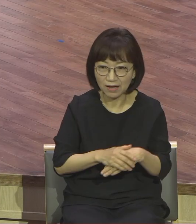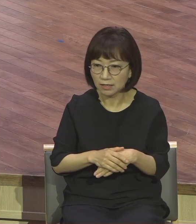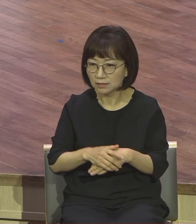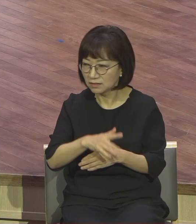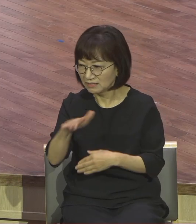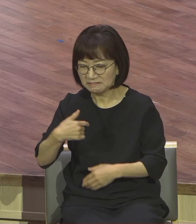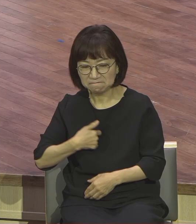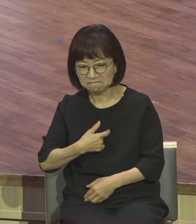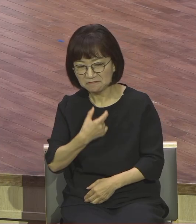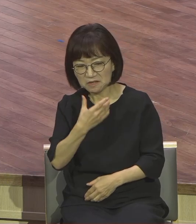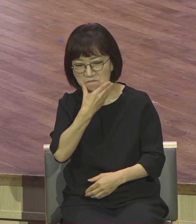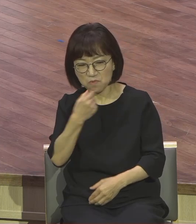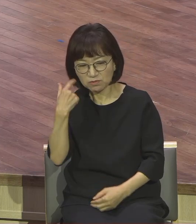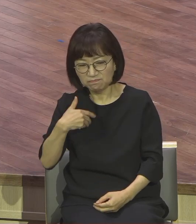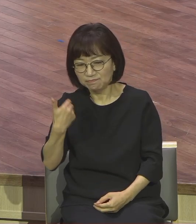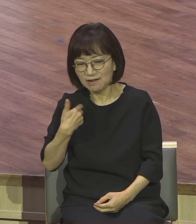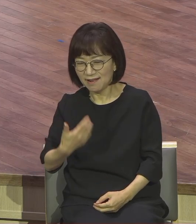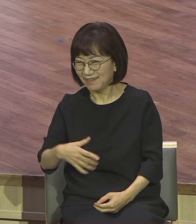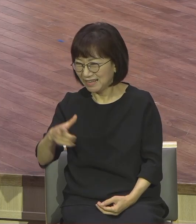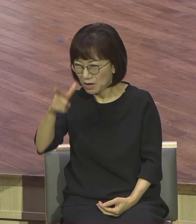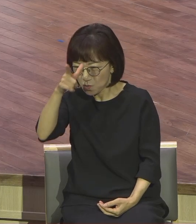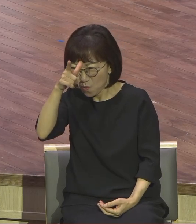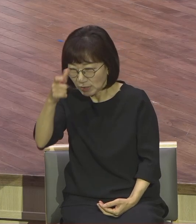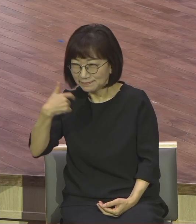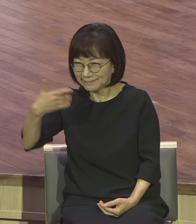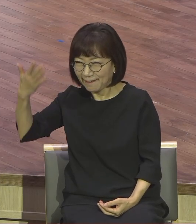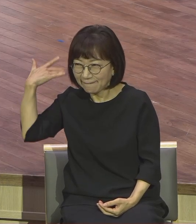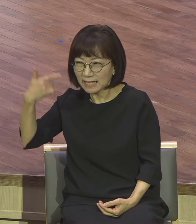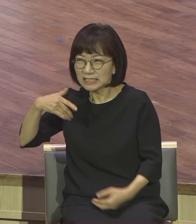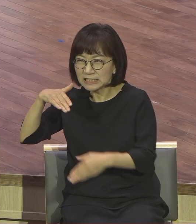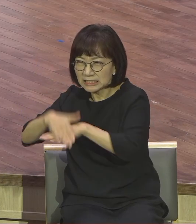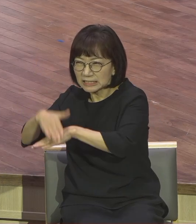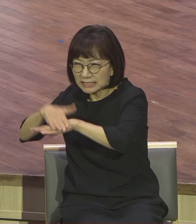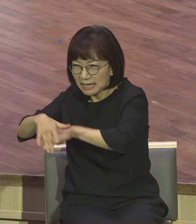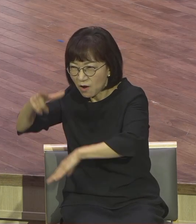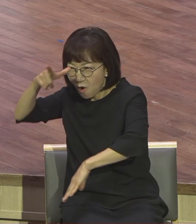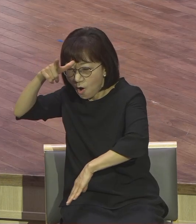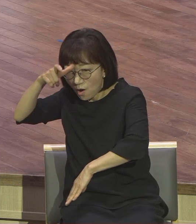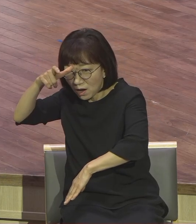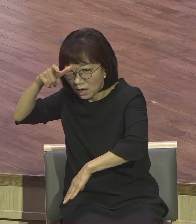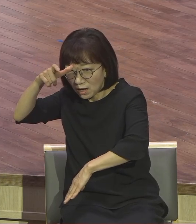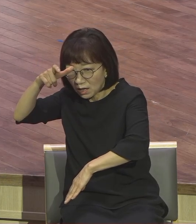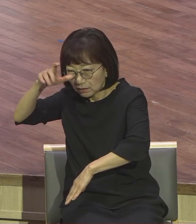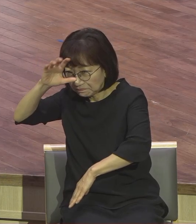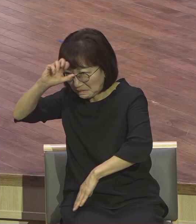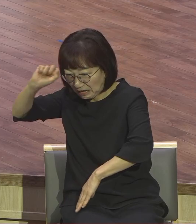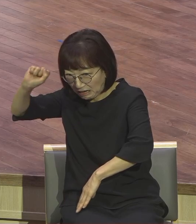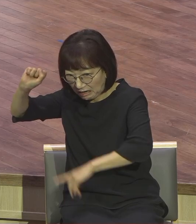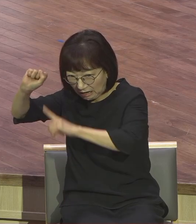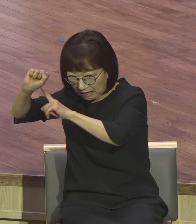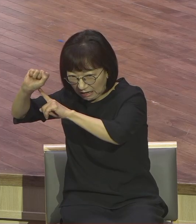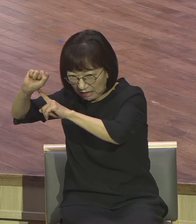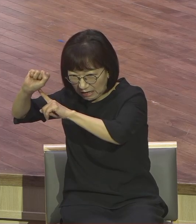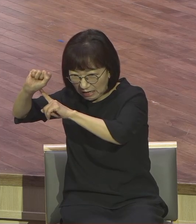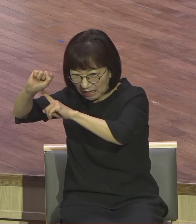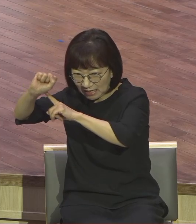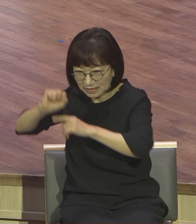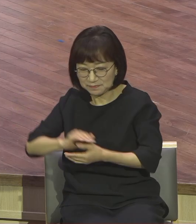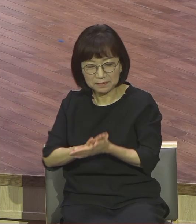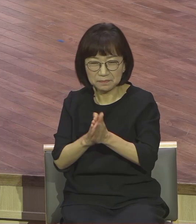과거에 가있던 그 종교생활 그거 고집합니다. 변화 명시 되시길